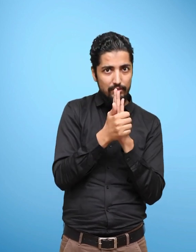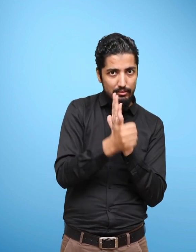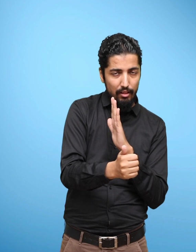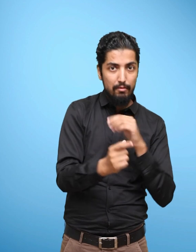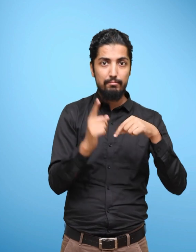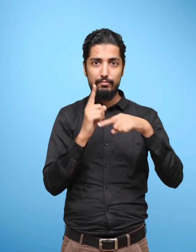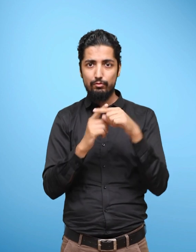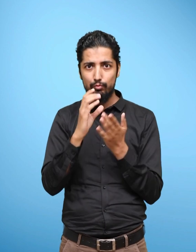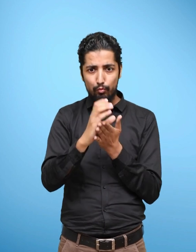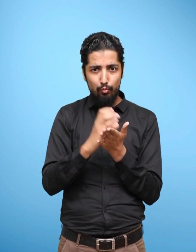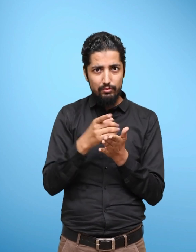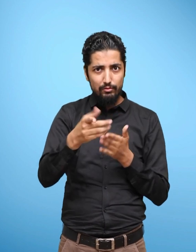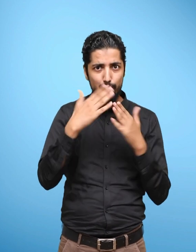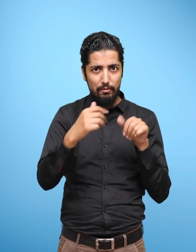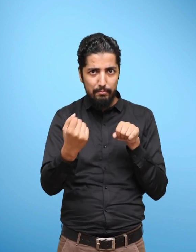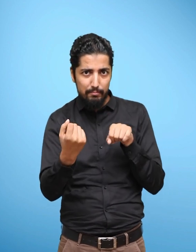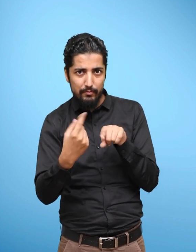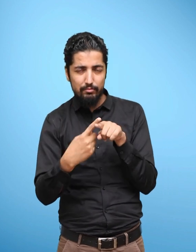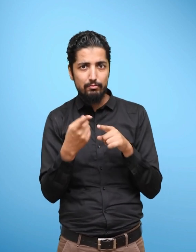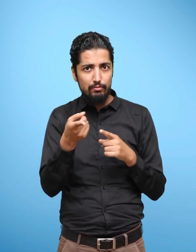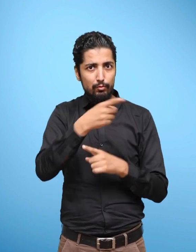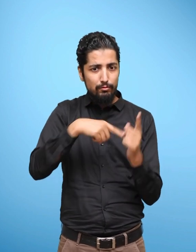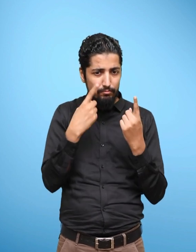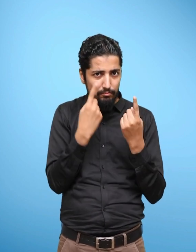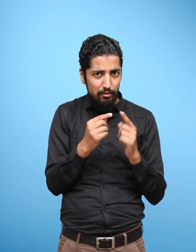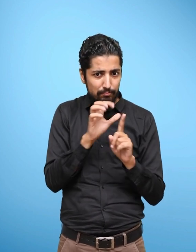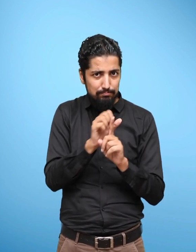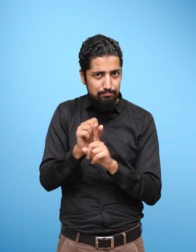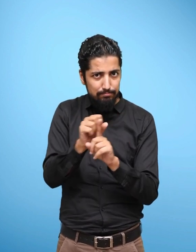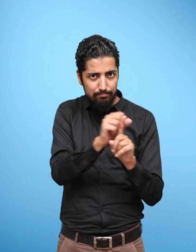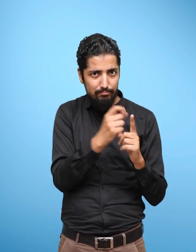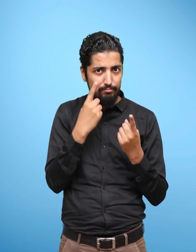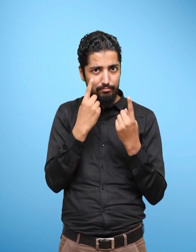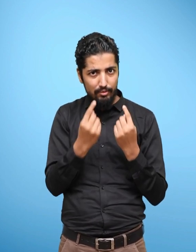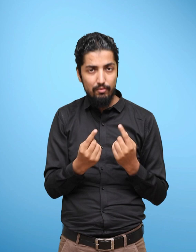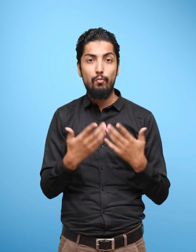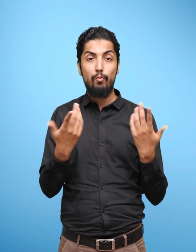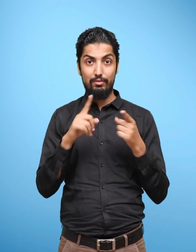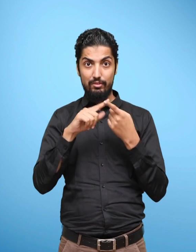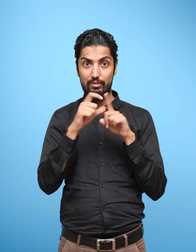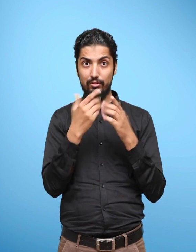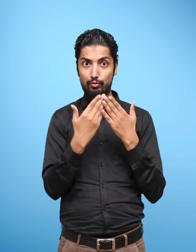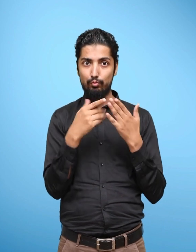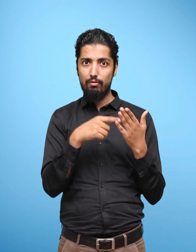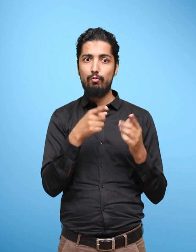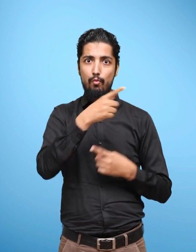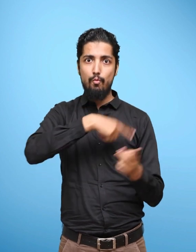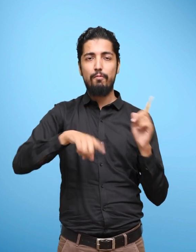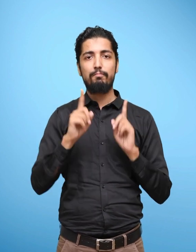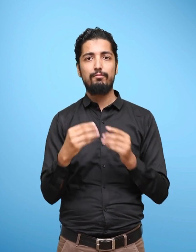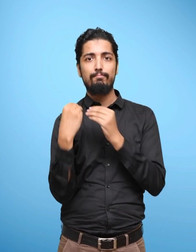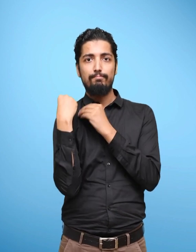Education Of our Children Is seen As our Collective Responsibility